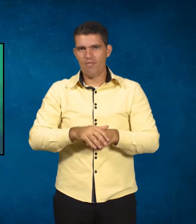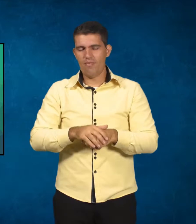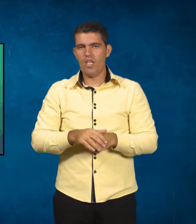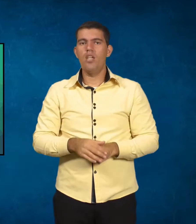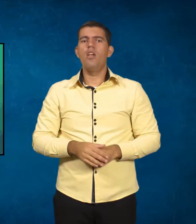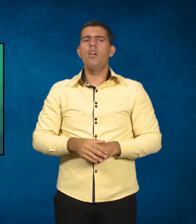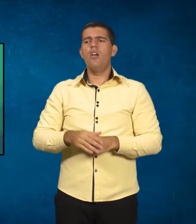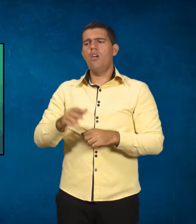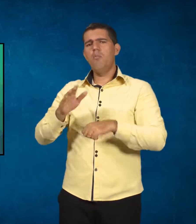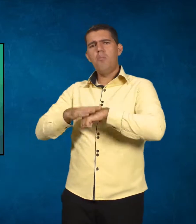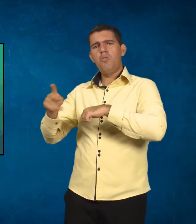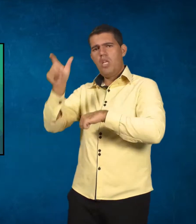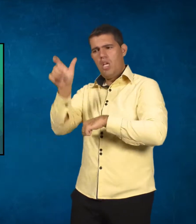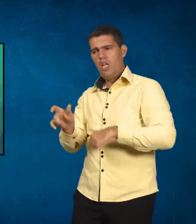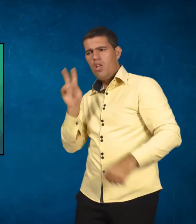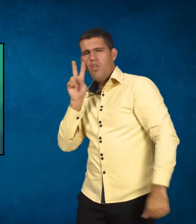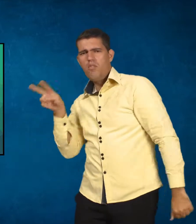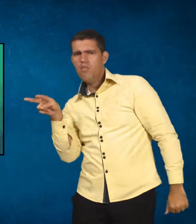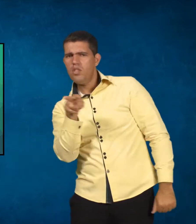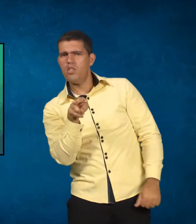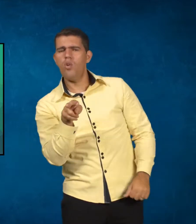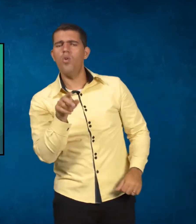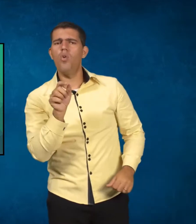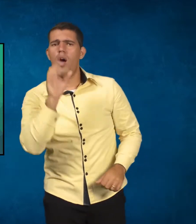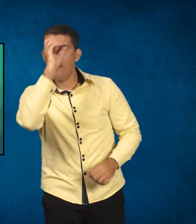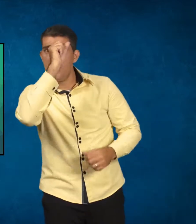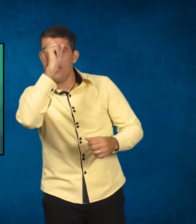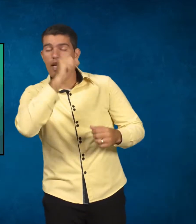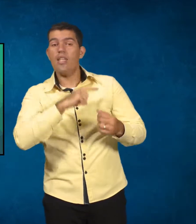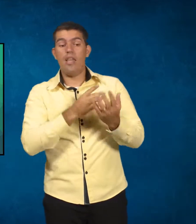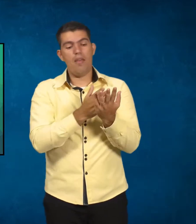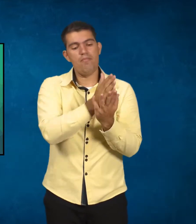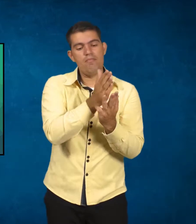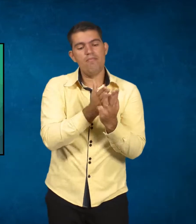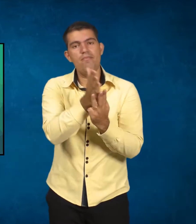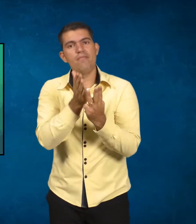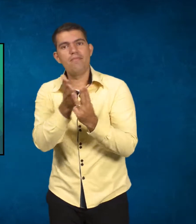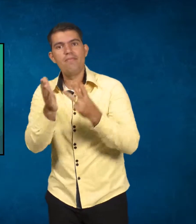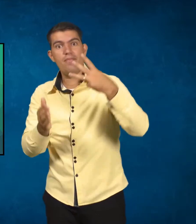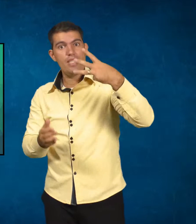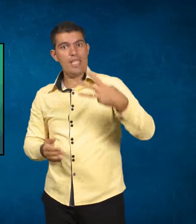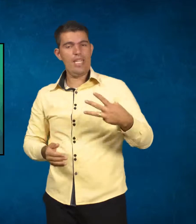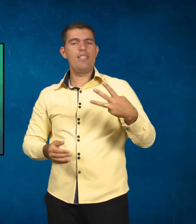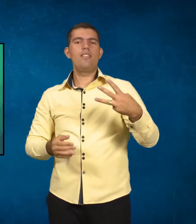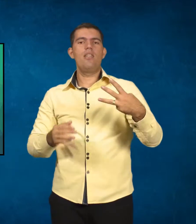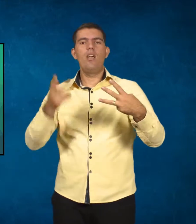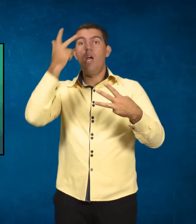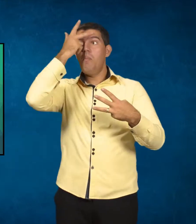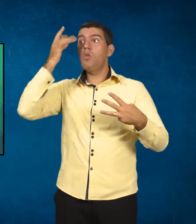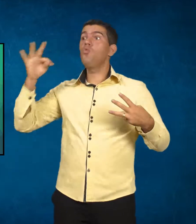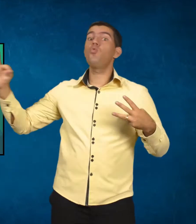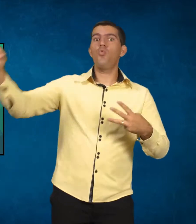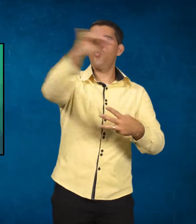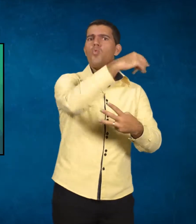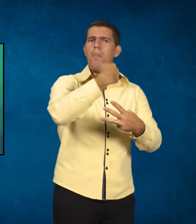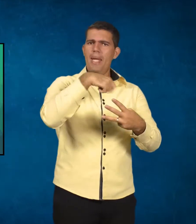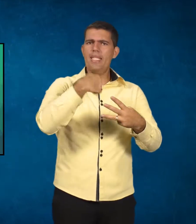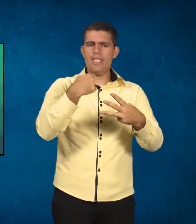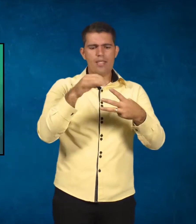dele, a aprendizagem percorre três dimensões. Todo mundo na visão dele passa por essas três